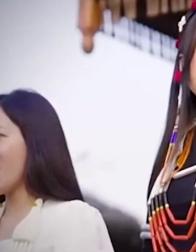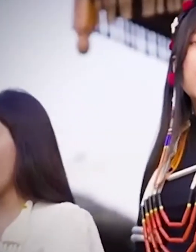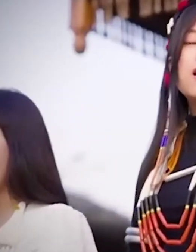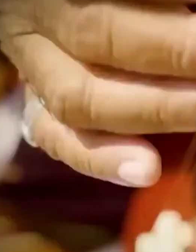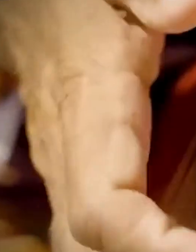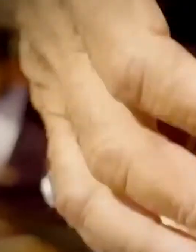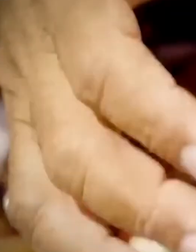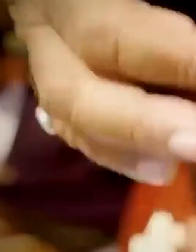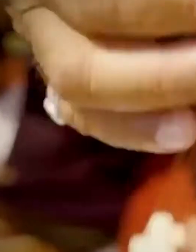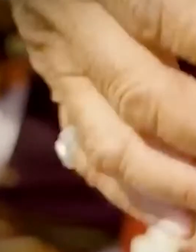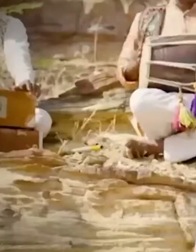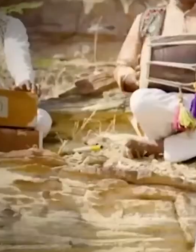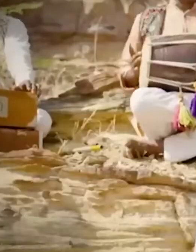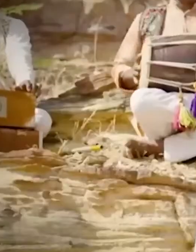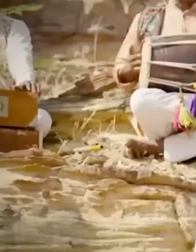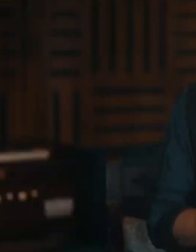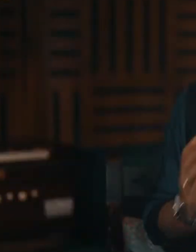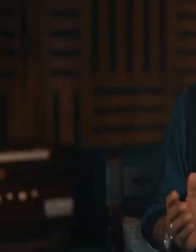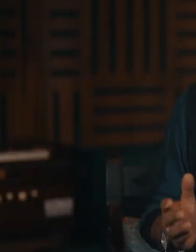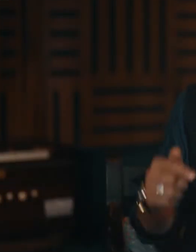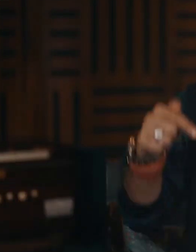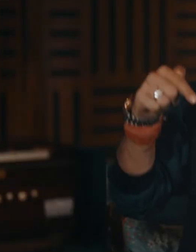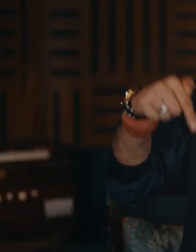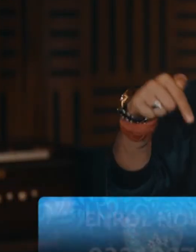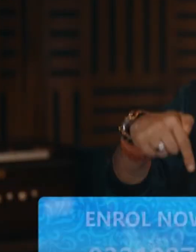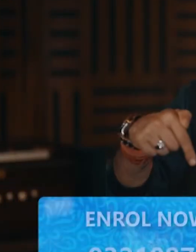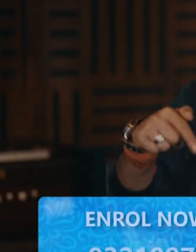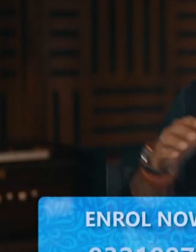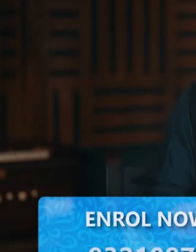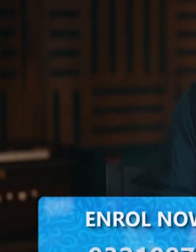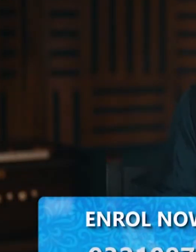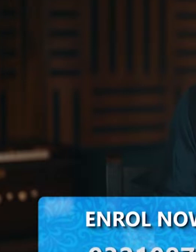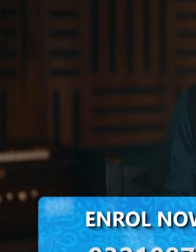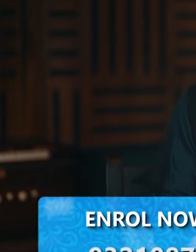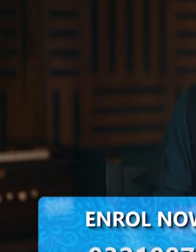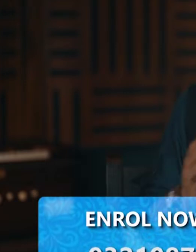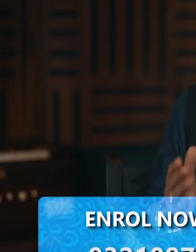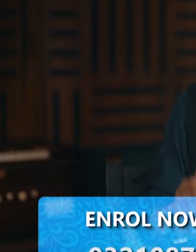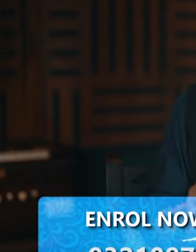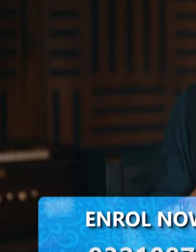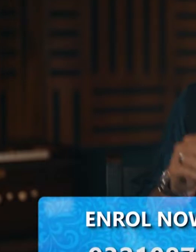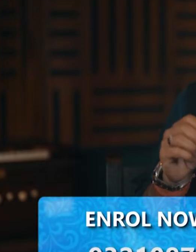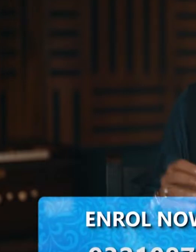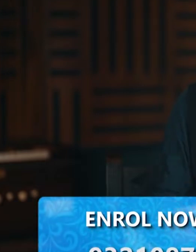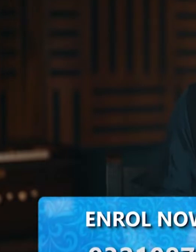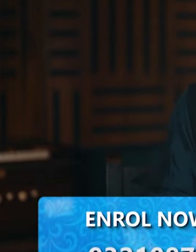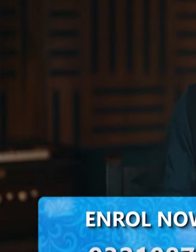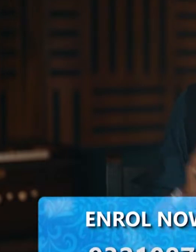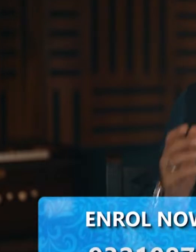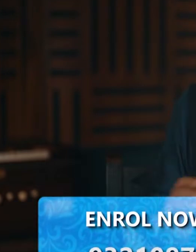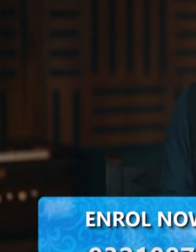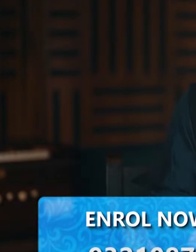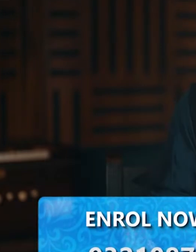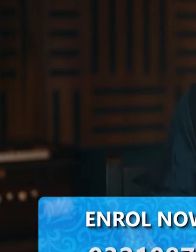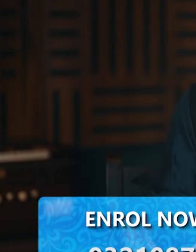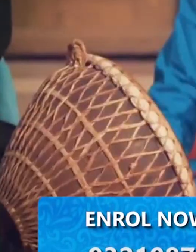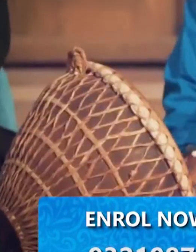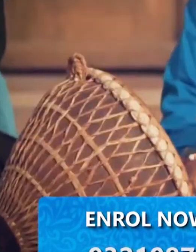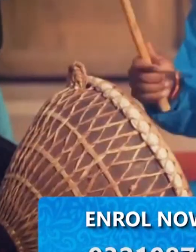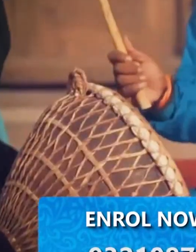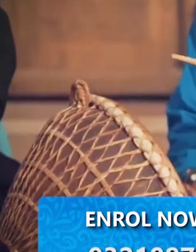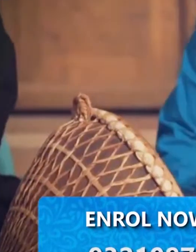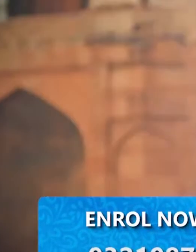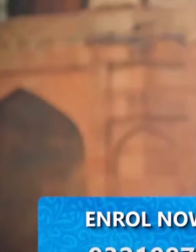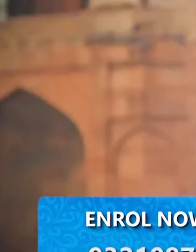आपकी आयू 18 से उपर है तो आज ही इन नंबर्स पर कॉल करके अपने आपको रजिस्टर कीजे पंजी कृत कीजे